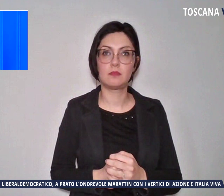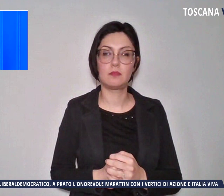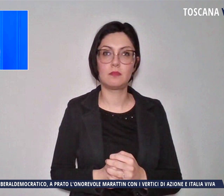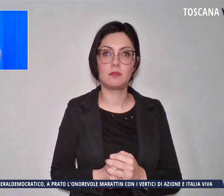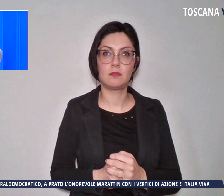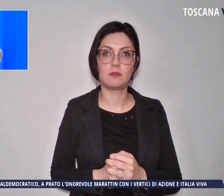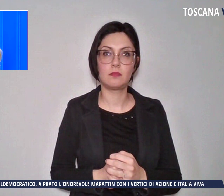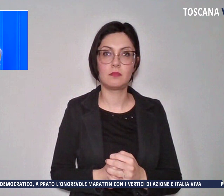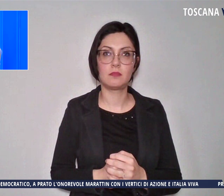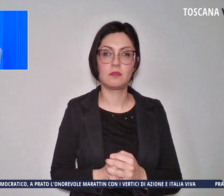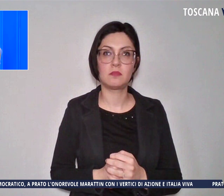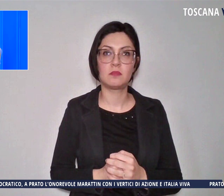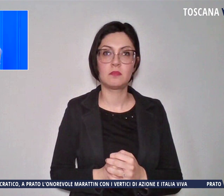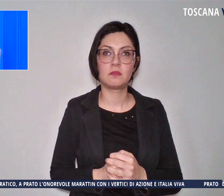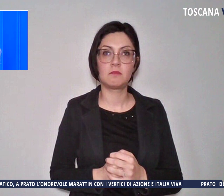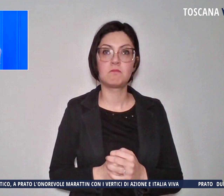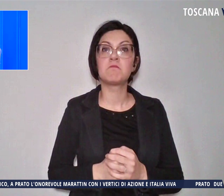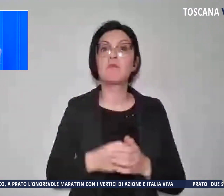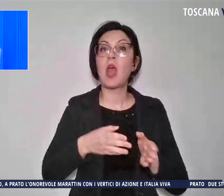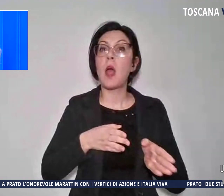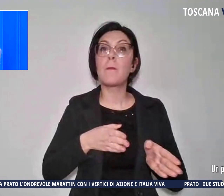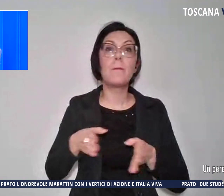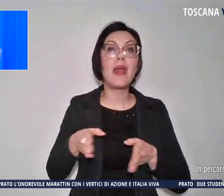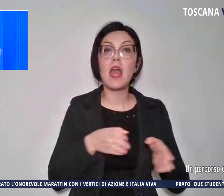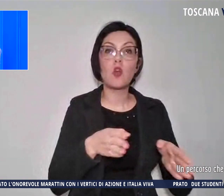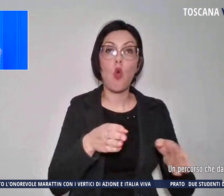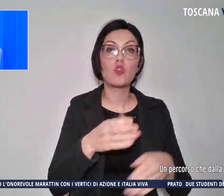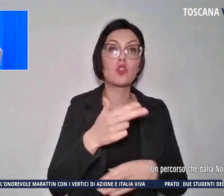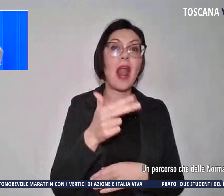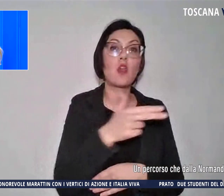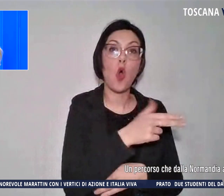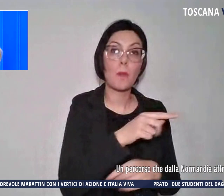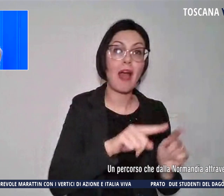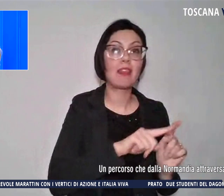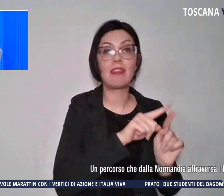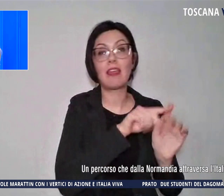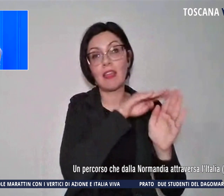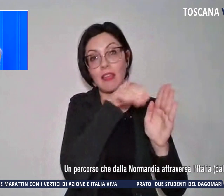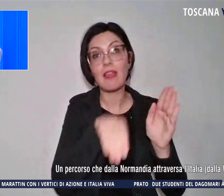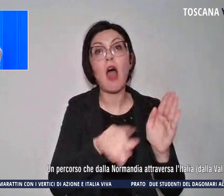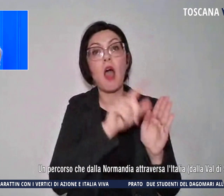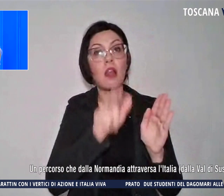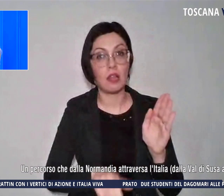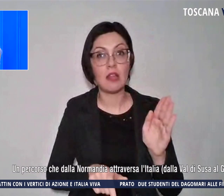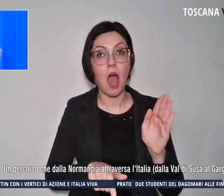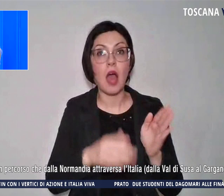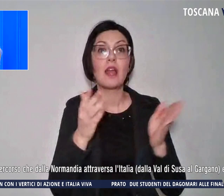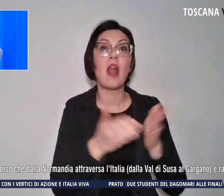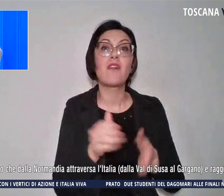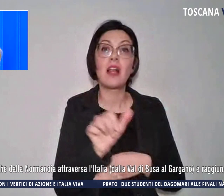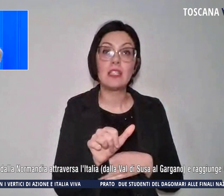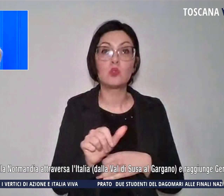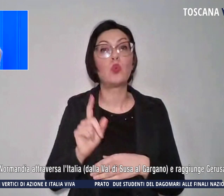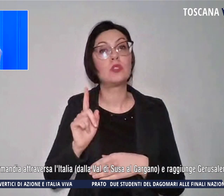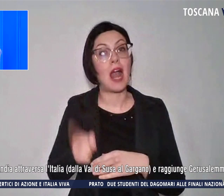Un percorso che dalla Normandia attraversa l'Italia, dalla Val di Susa al Gargano